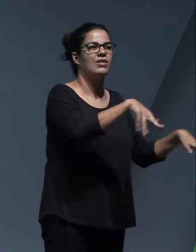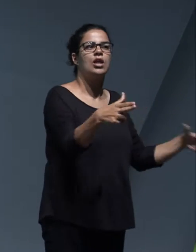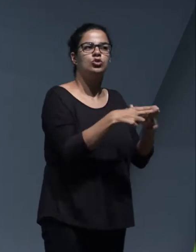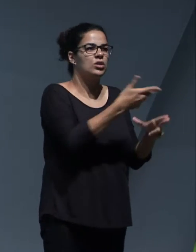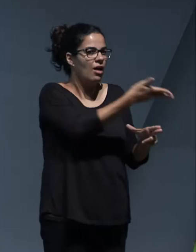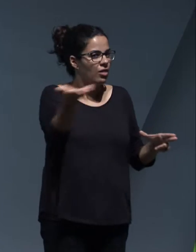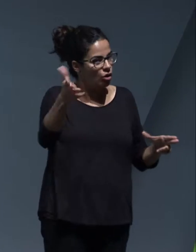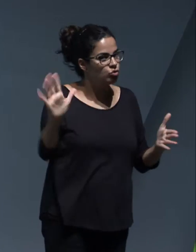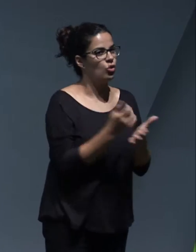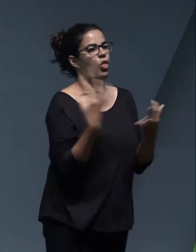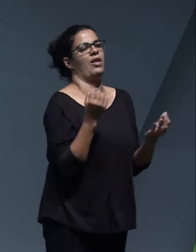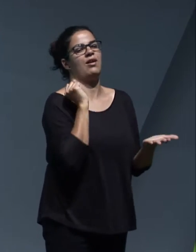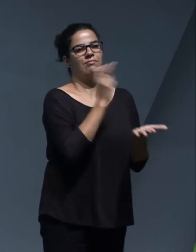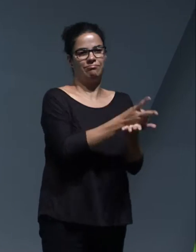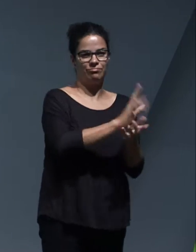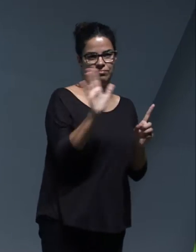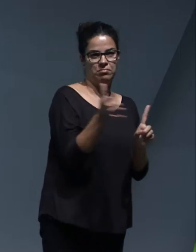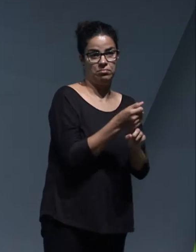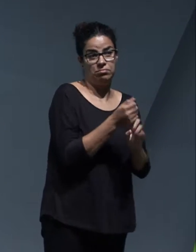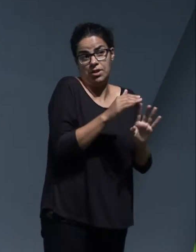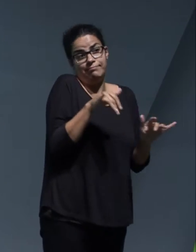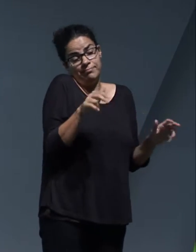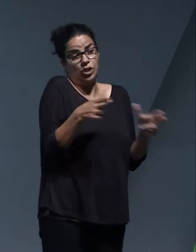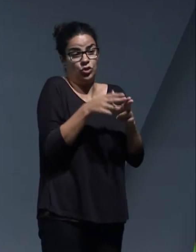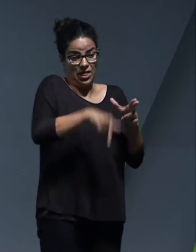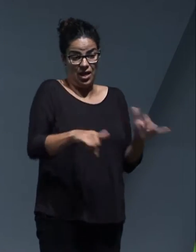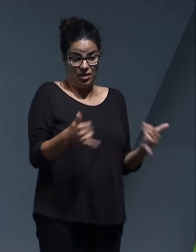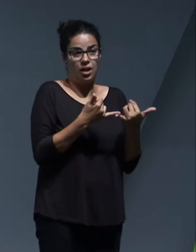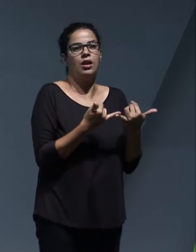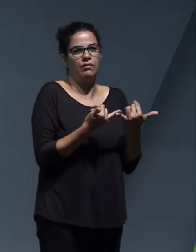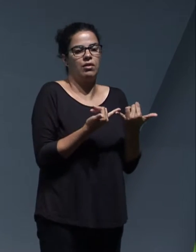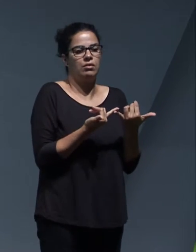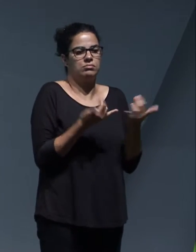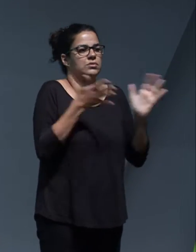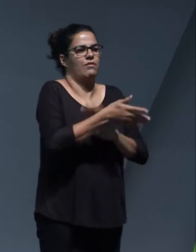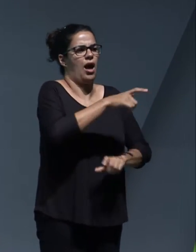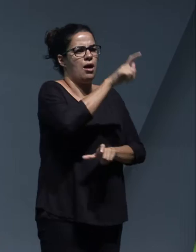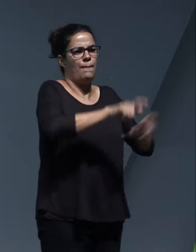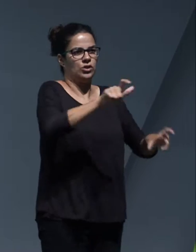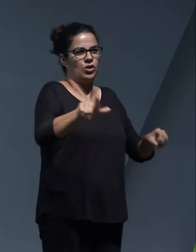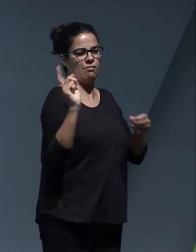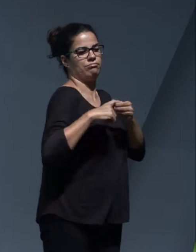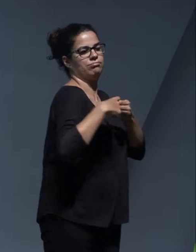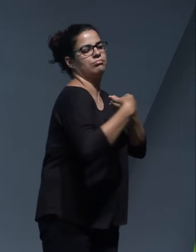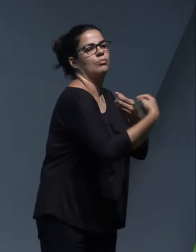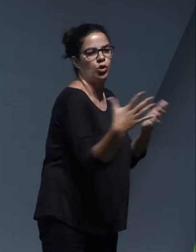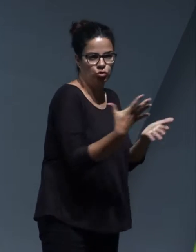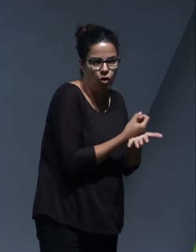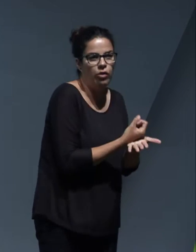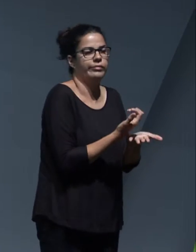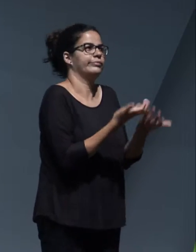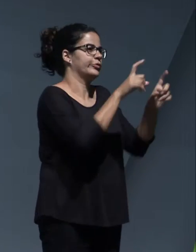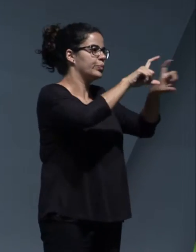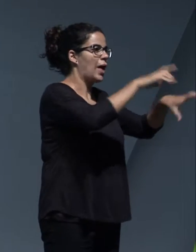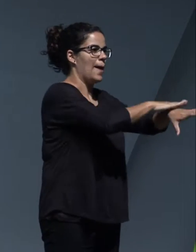de Tenerife. Y la sociedad de Tenerife, pues evidentemente estamos compuestos por todo lo que pertenecemos a ellas, tanto administraciones públicas,